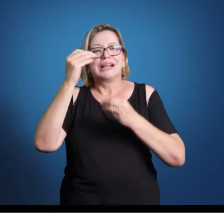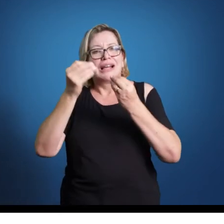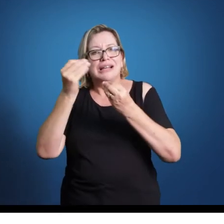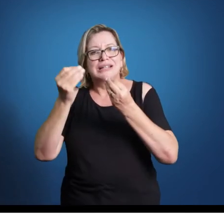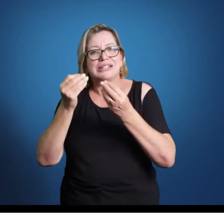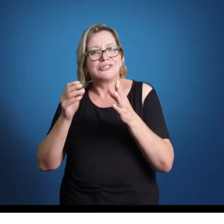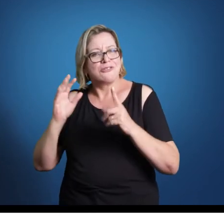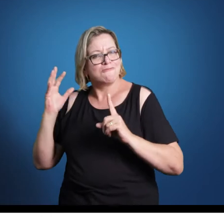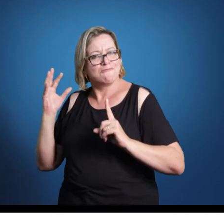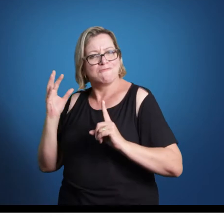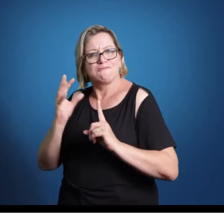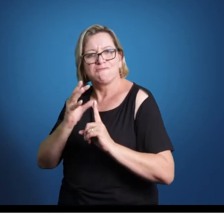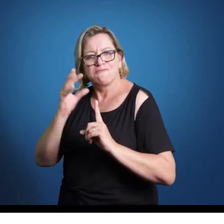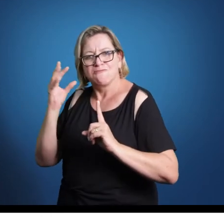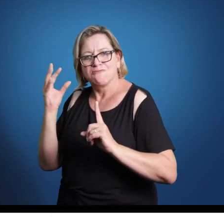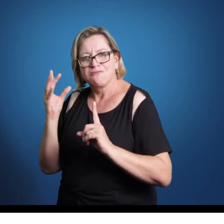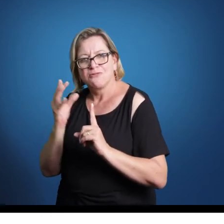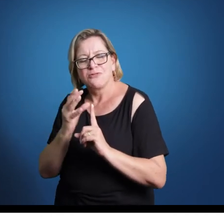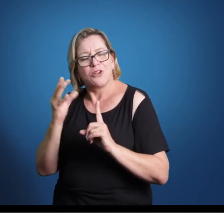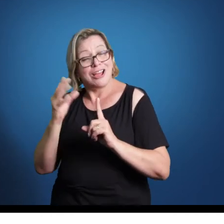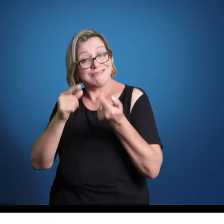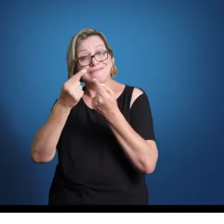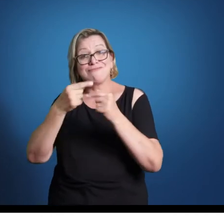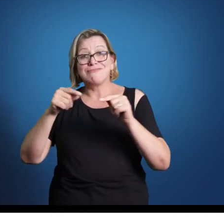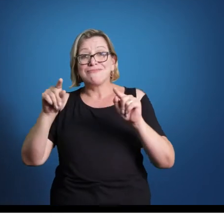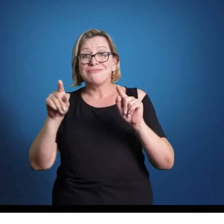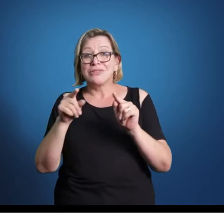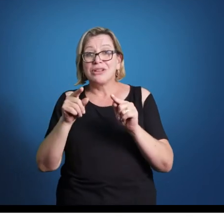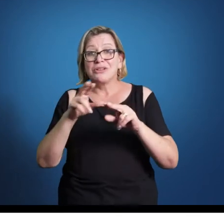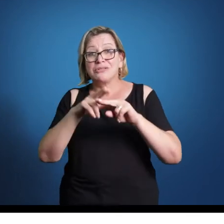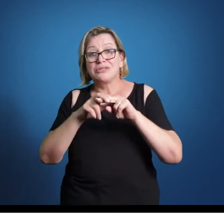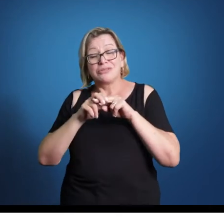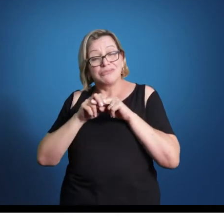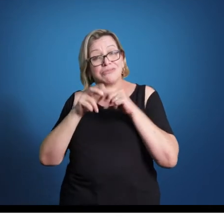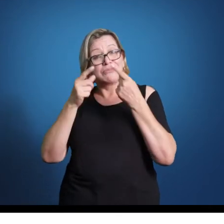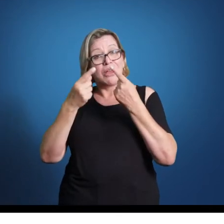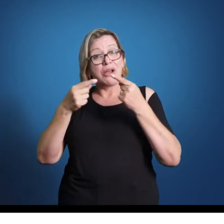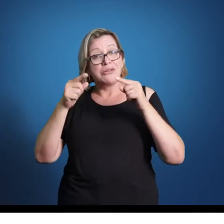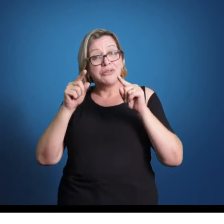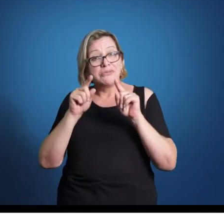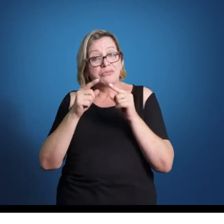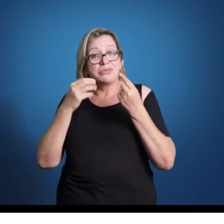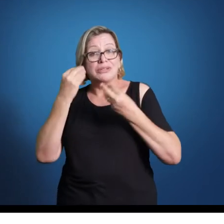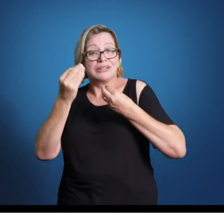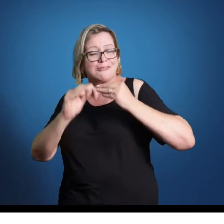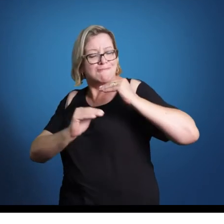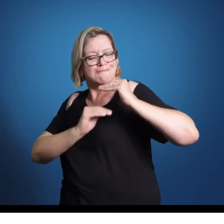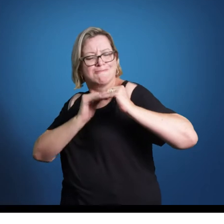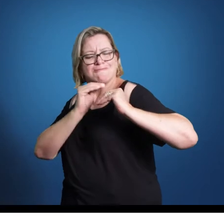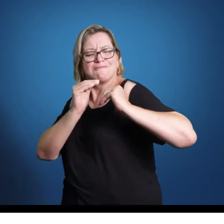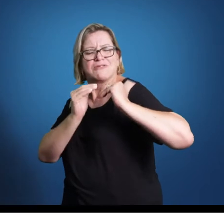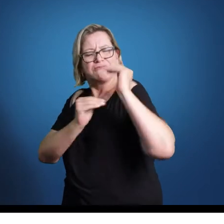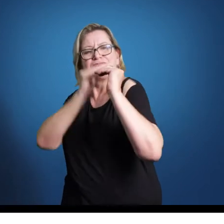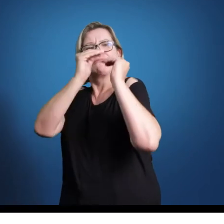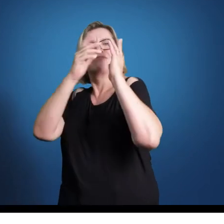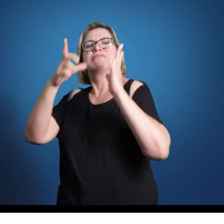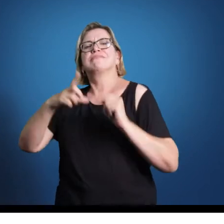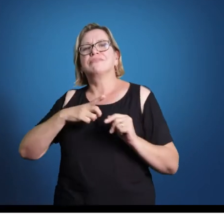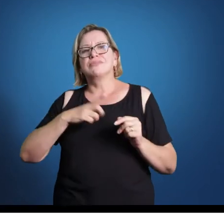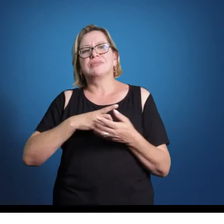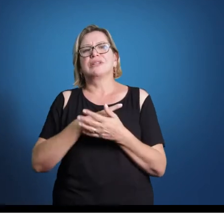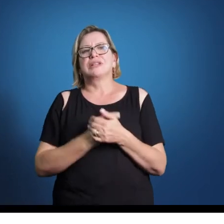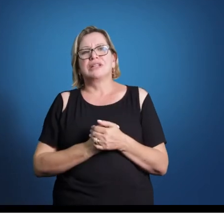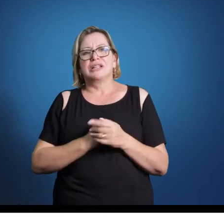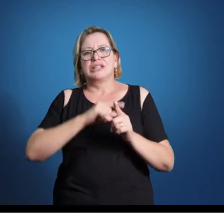então se procura a produção de uma música que se promova um grande desenvolvimento. Que no final da obra você fala,